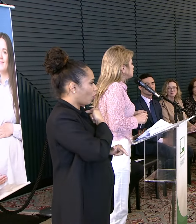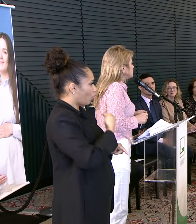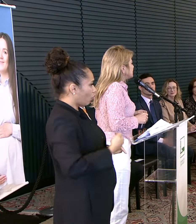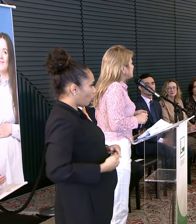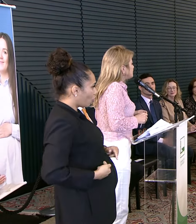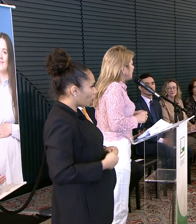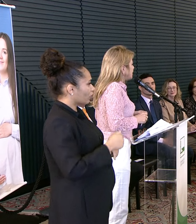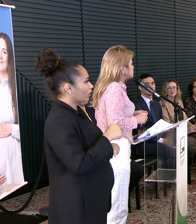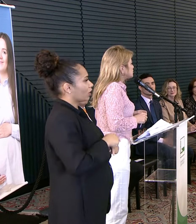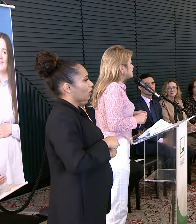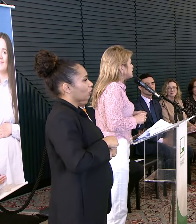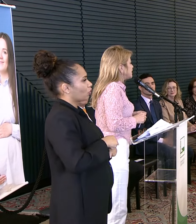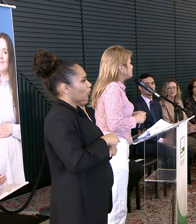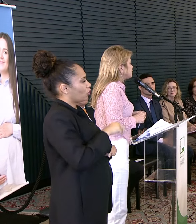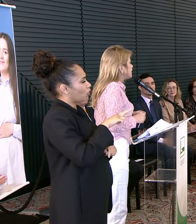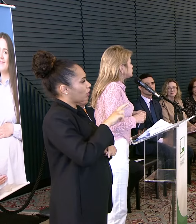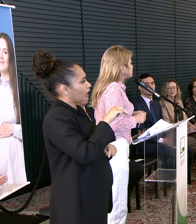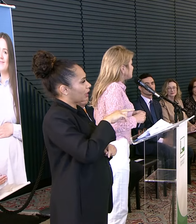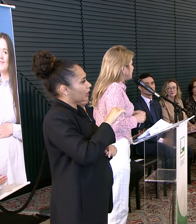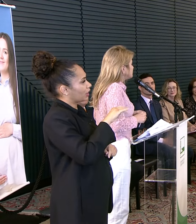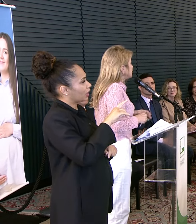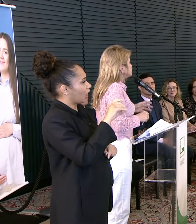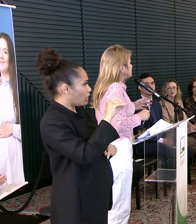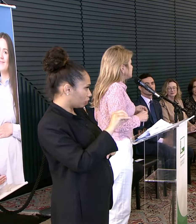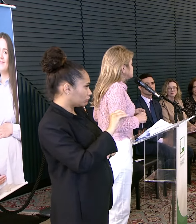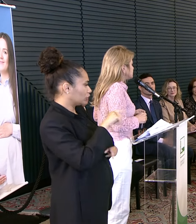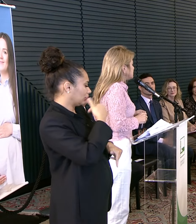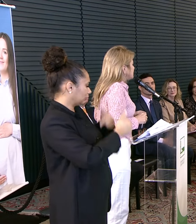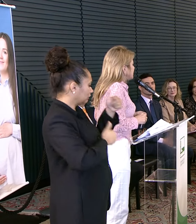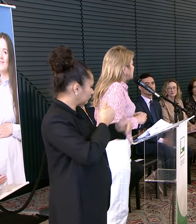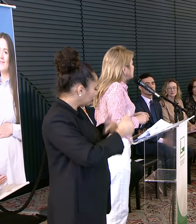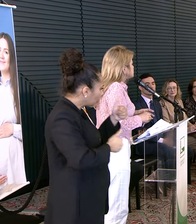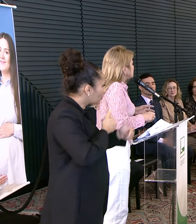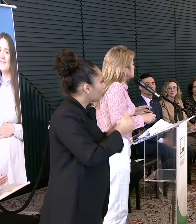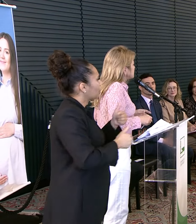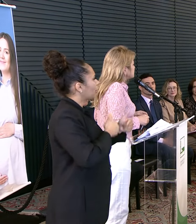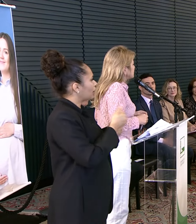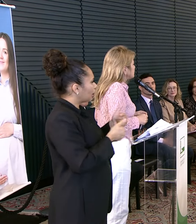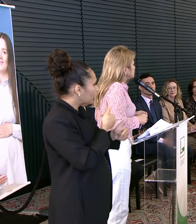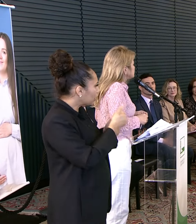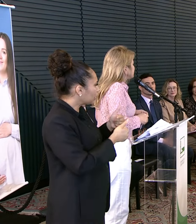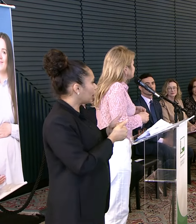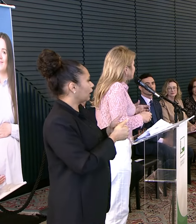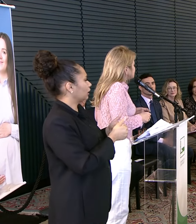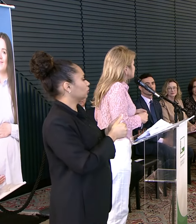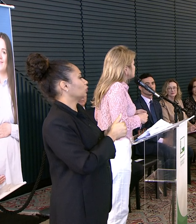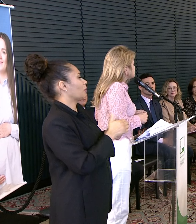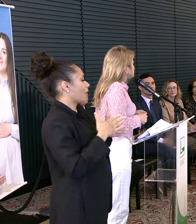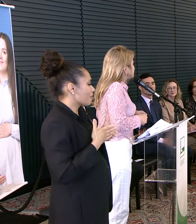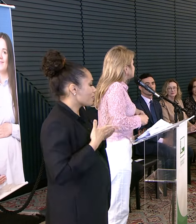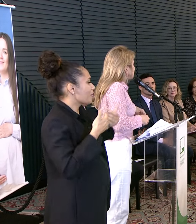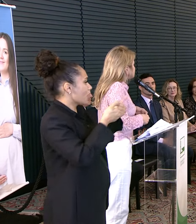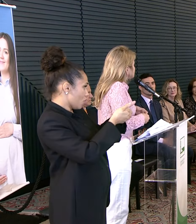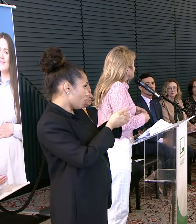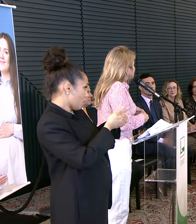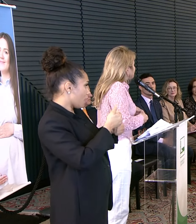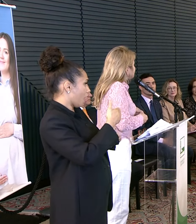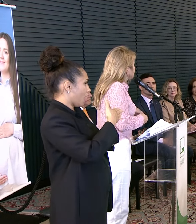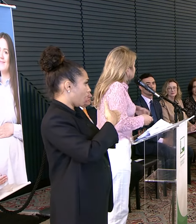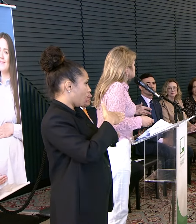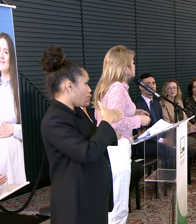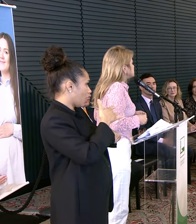Um governador Que é médico Que tem feito Um trabalho muito grande Para regionalizar a saúde Levar a saúde De qualidade